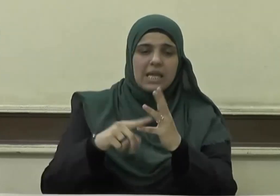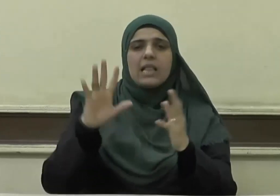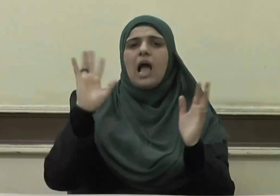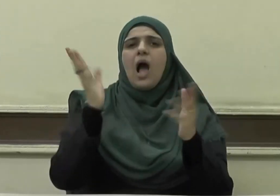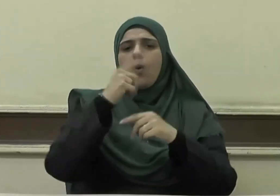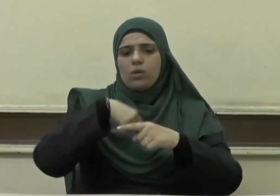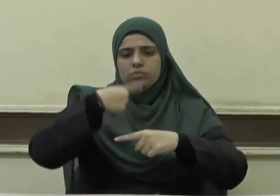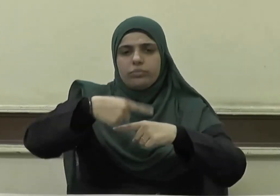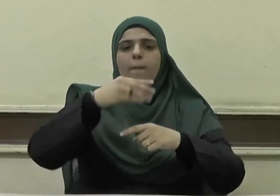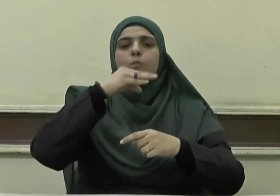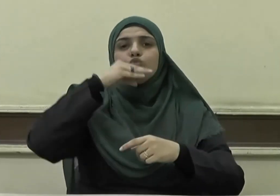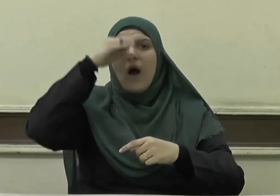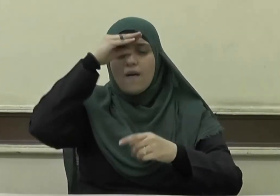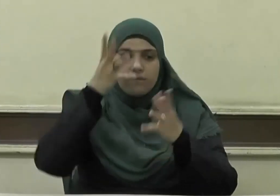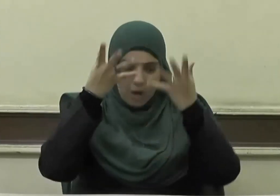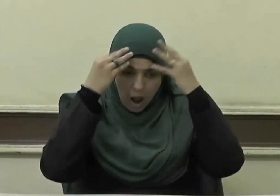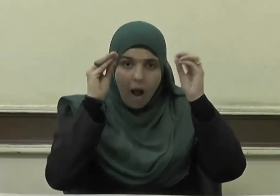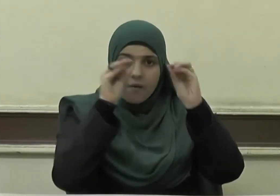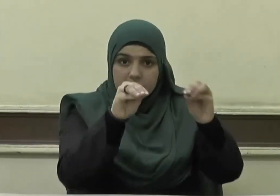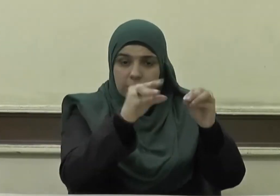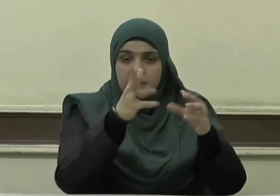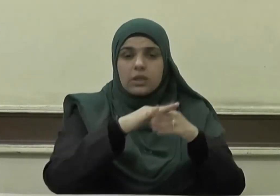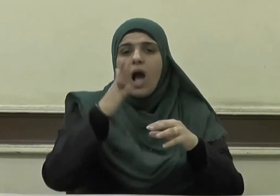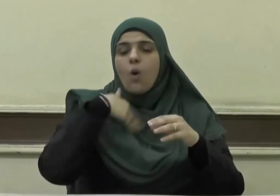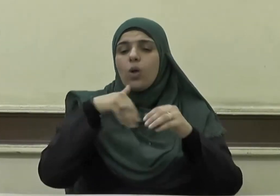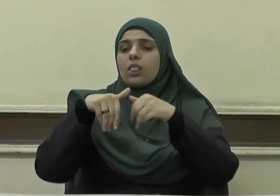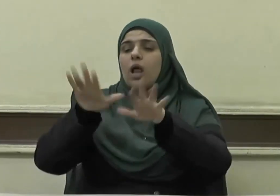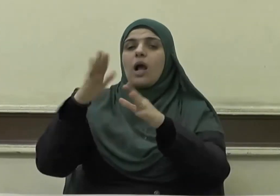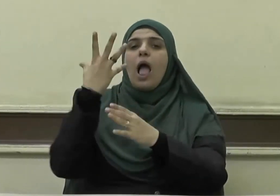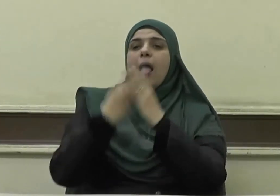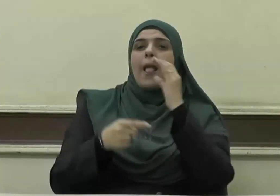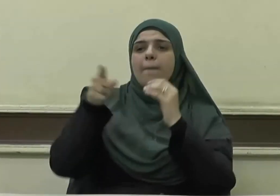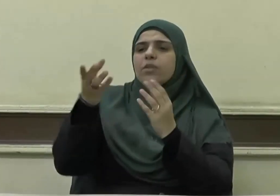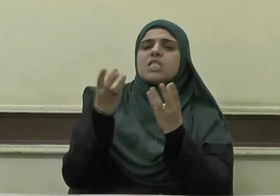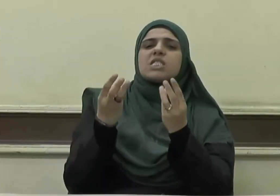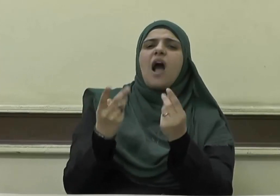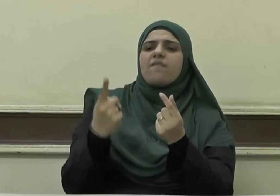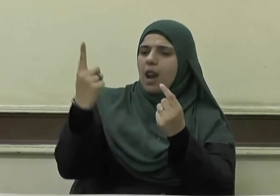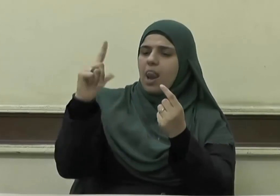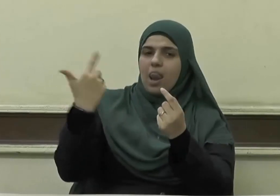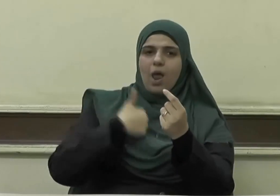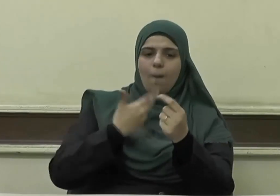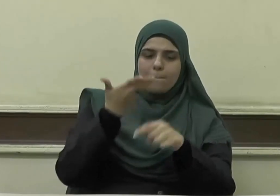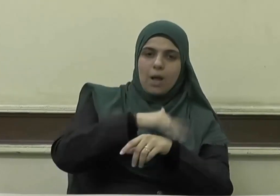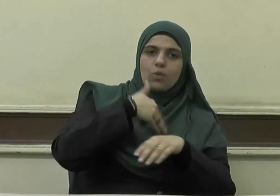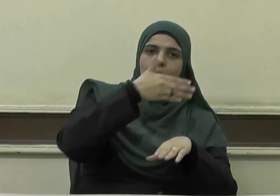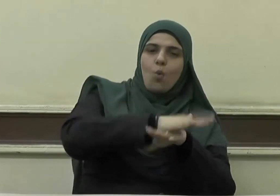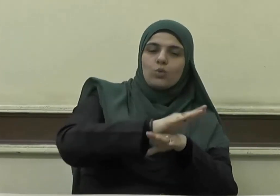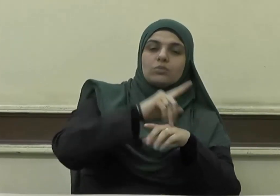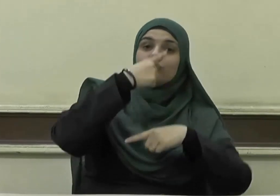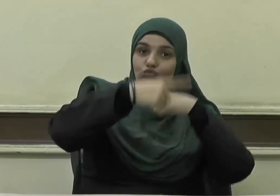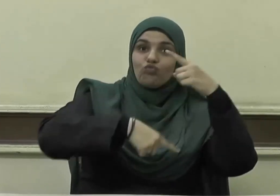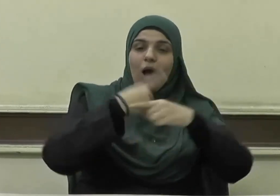مصحفا أو ترك ولدا يستغفر له بعد موته ومنها